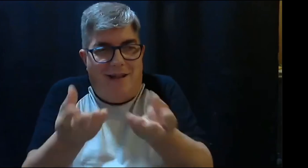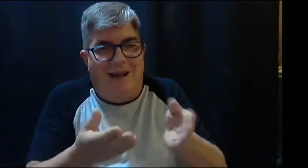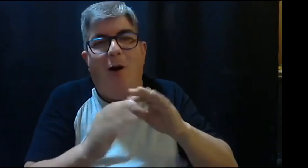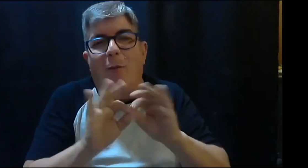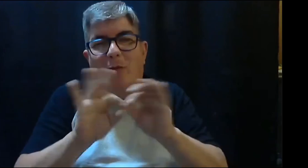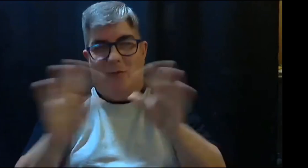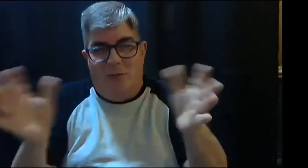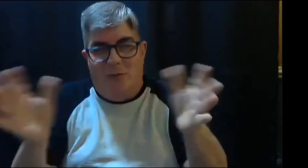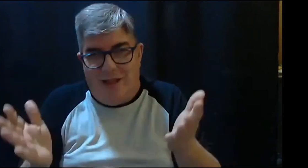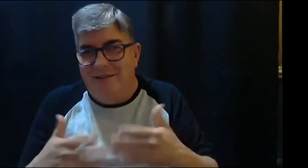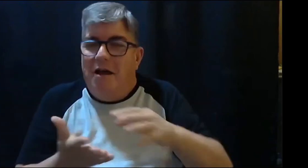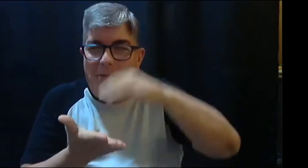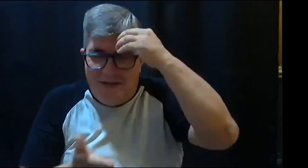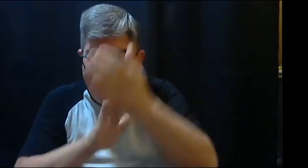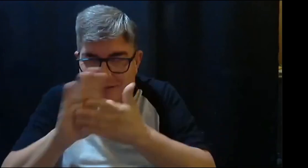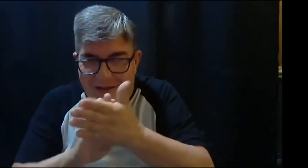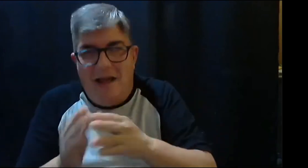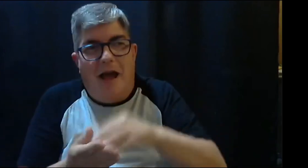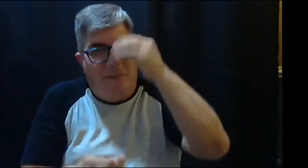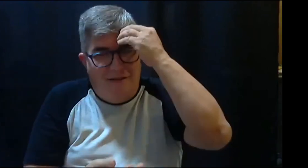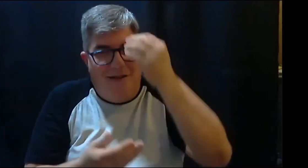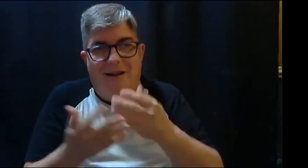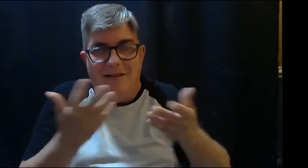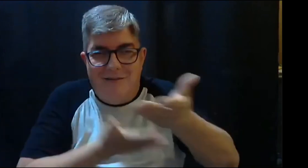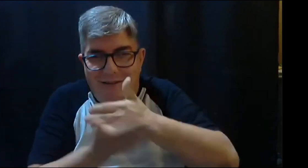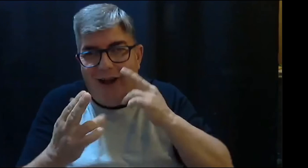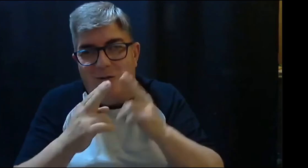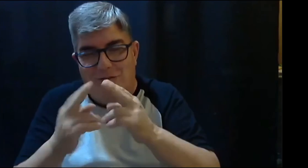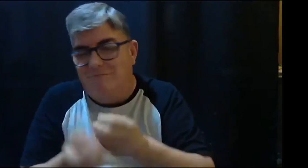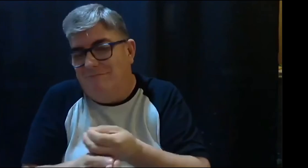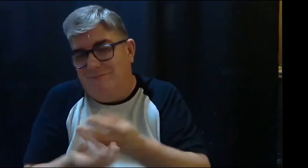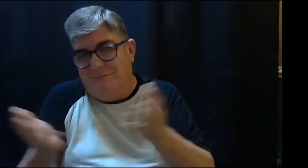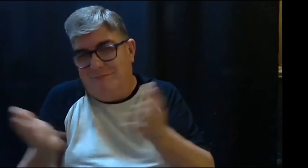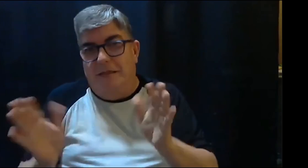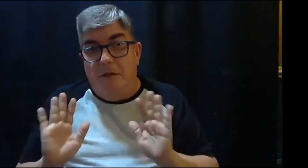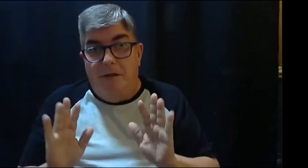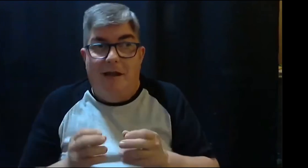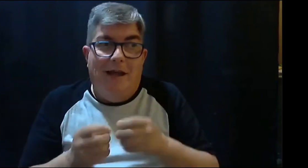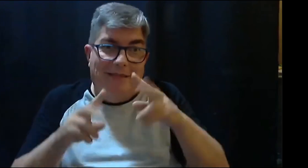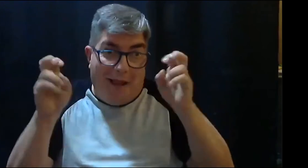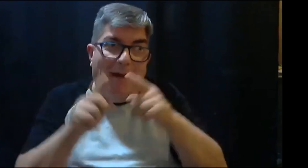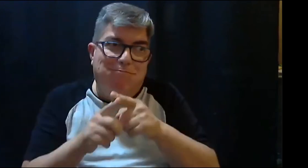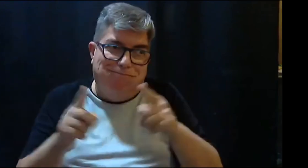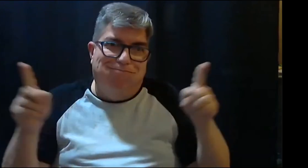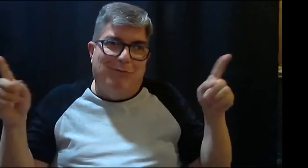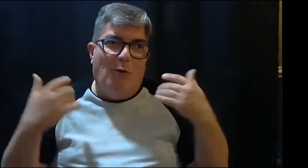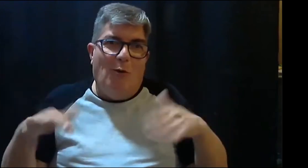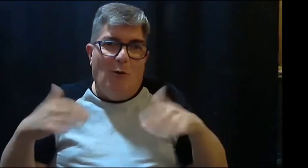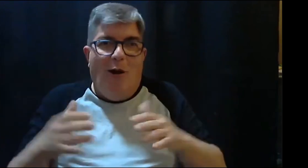momentos digamos que quieren tener esa oportunidad poderles dar a ellos esa oportunidad de poder acceder a la